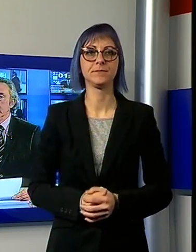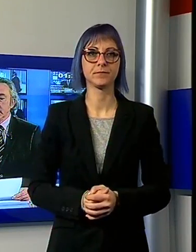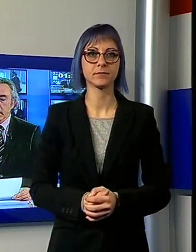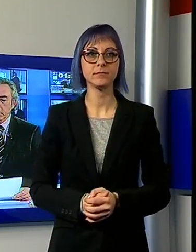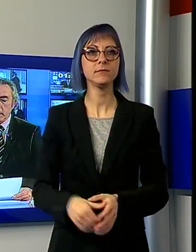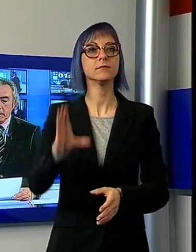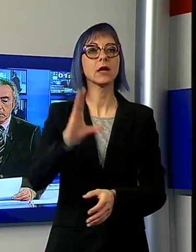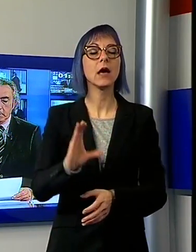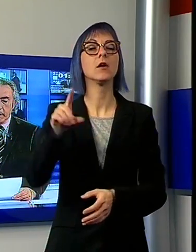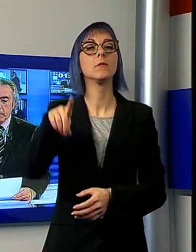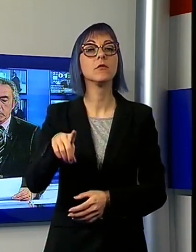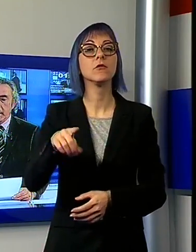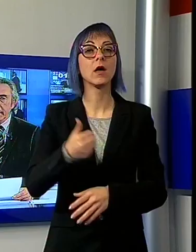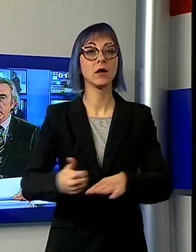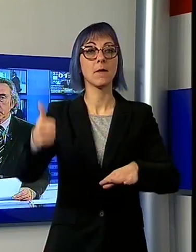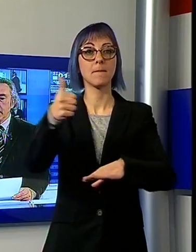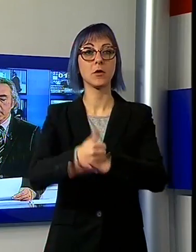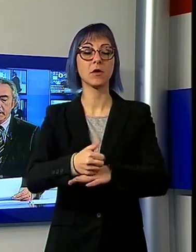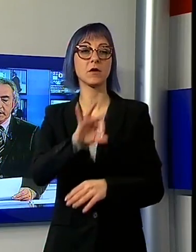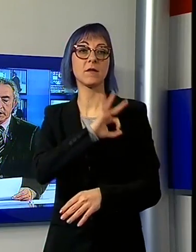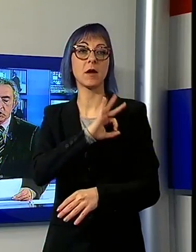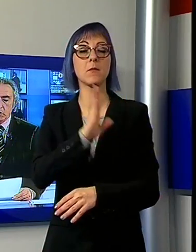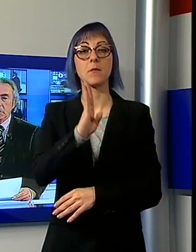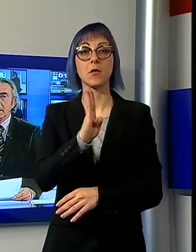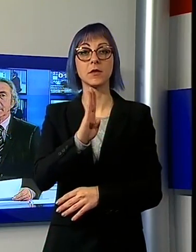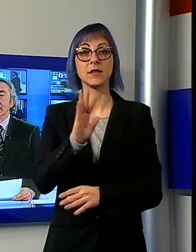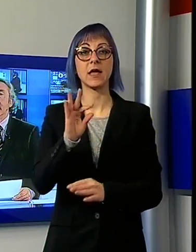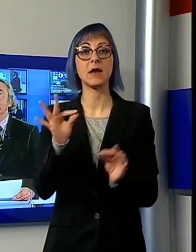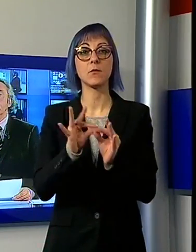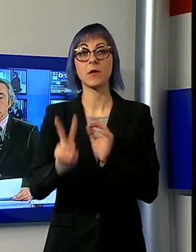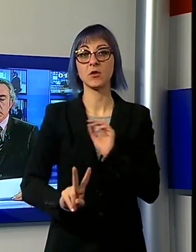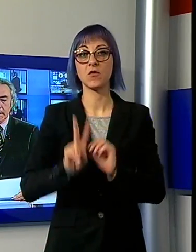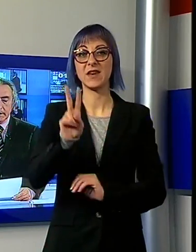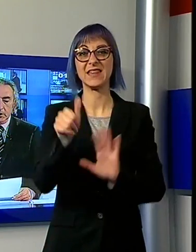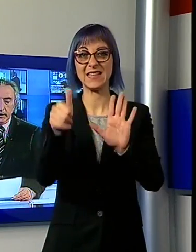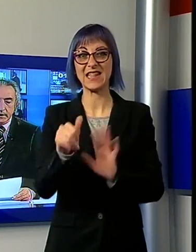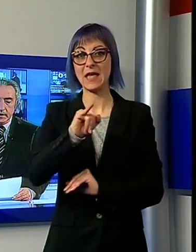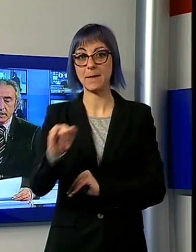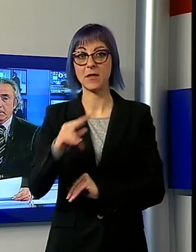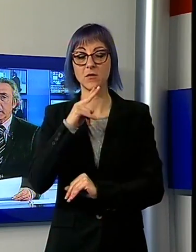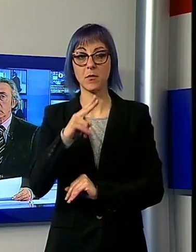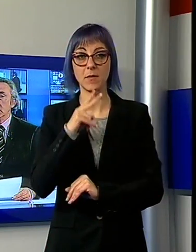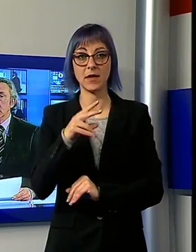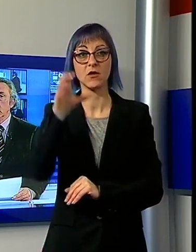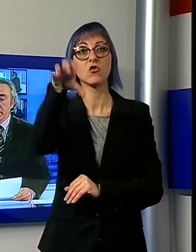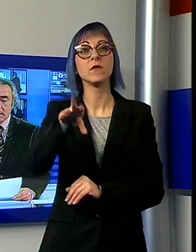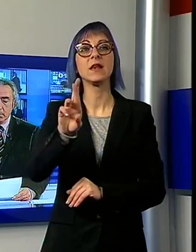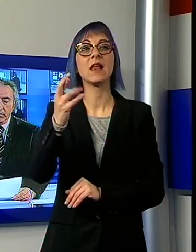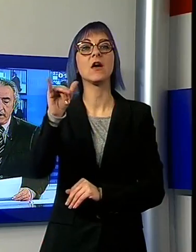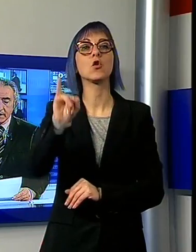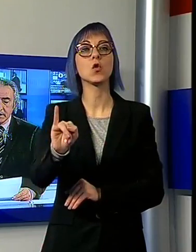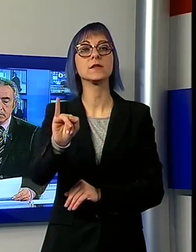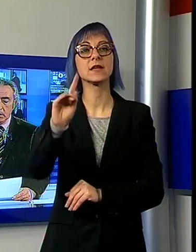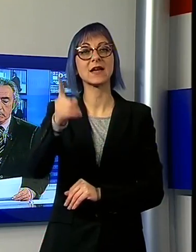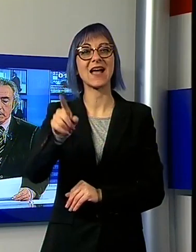protagonista dell'appuntamento del premio Voltaire in programma venerdì alle 18.30 a Villa Rossi di Gattaiola. Esperto di sicurezza,